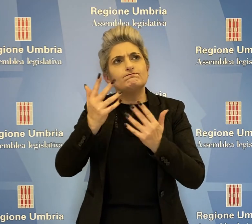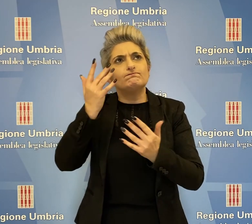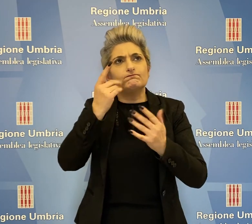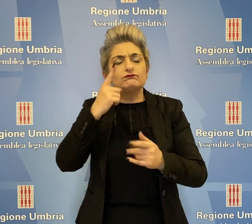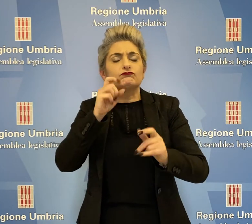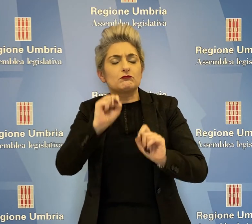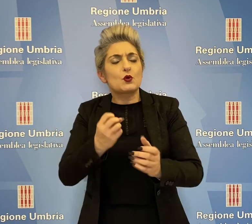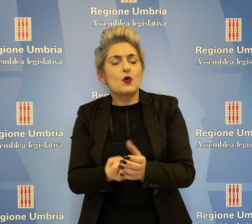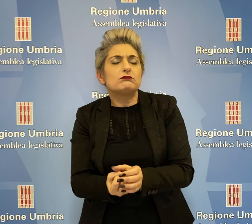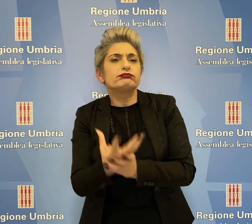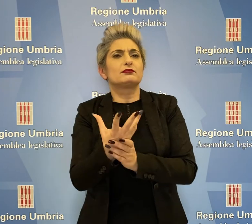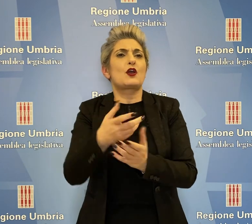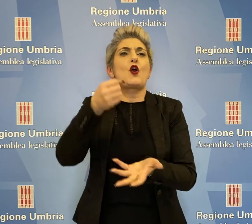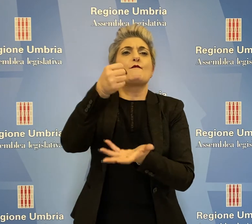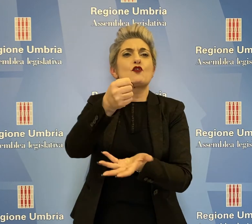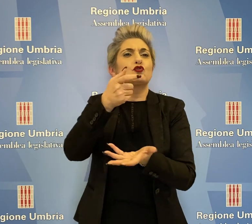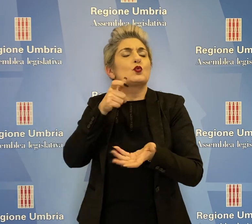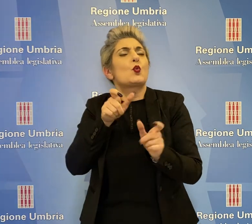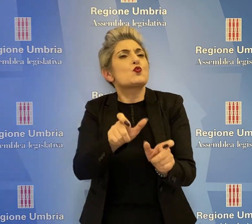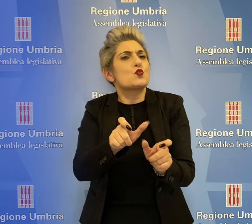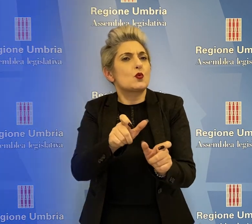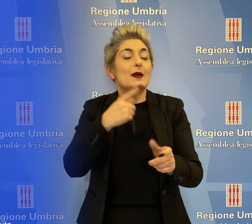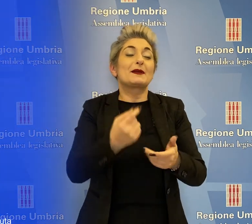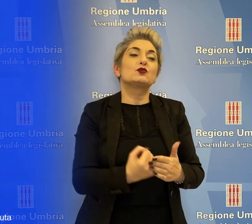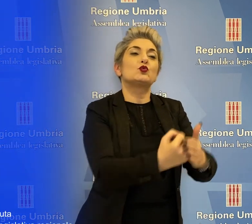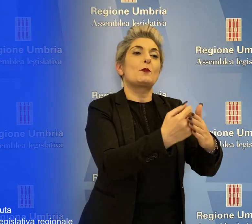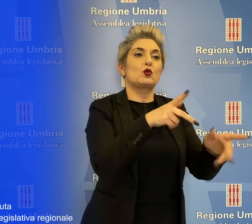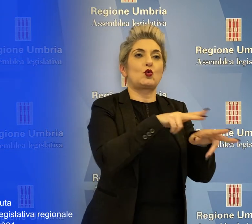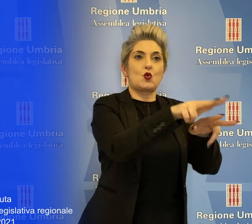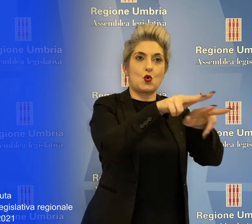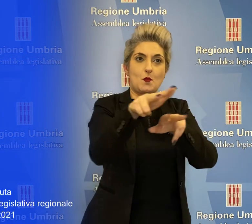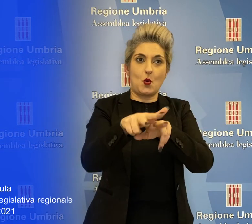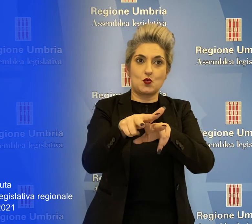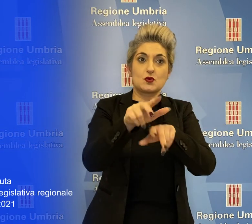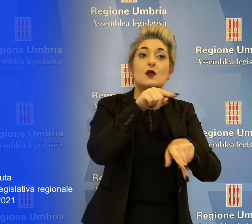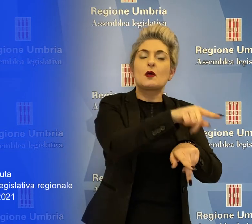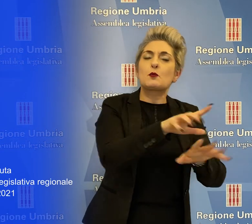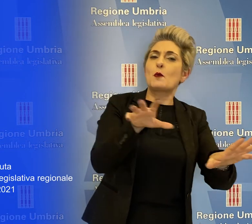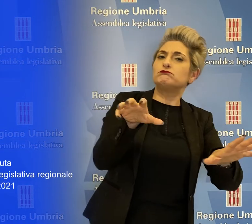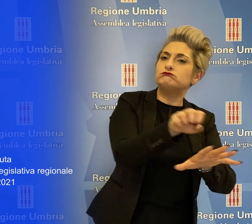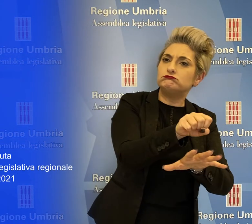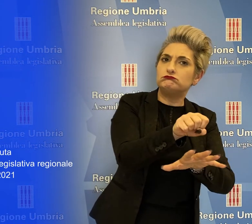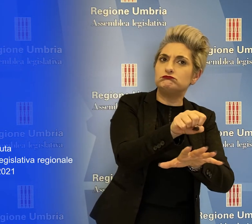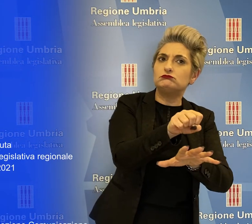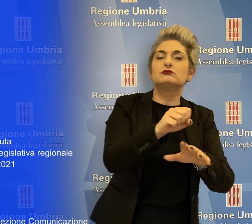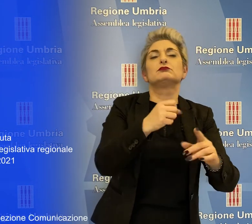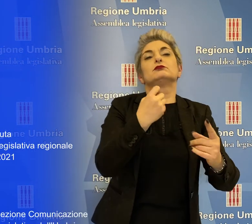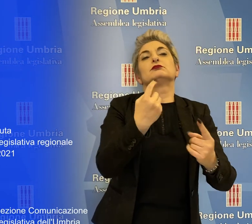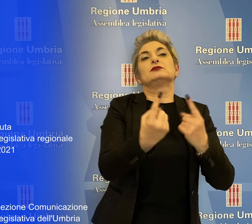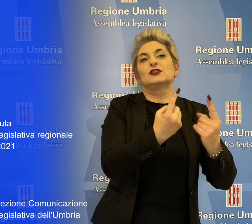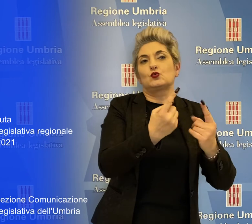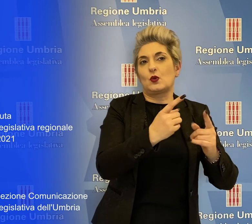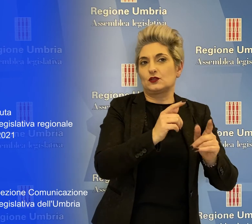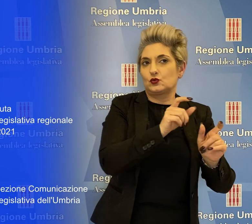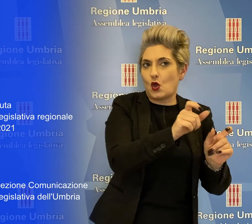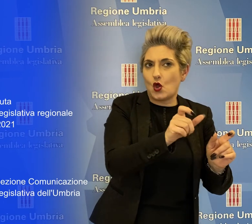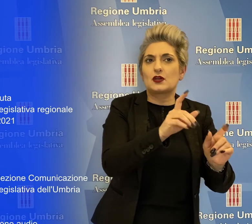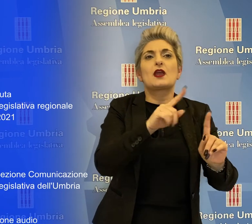di costituire un fondo specifico per aiutare i comuni a cui attingere a determinate condizioni e per certi casi.